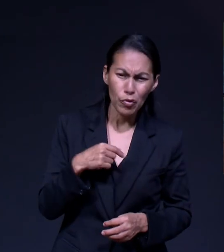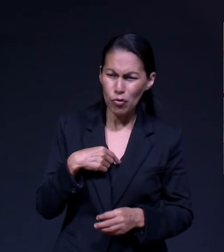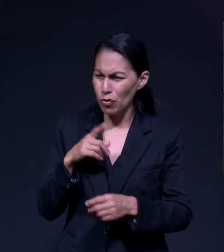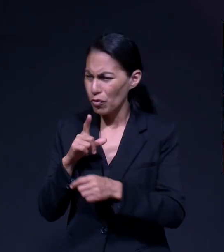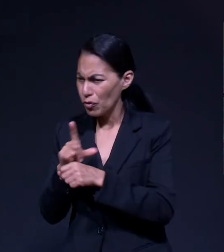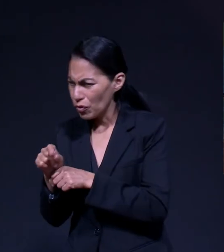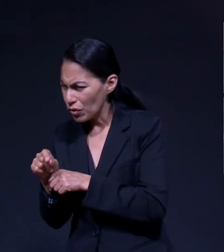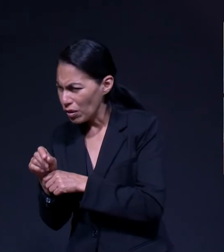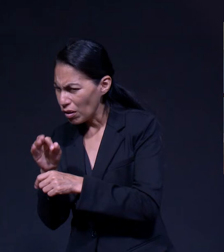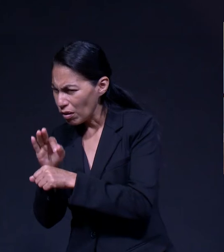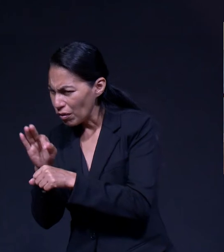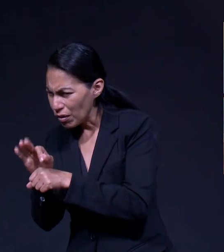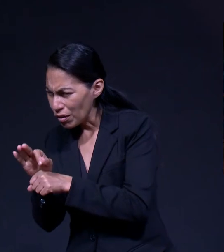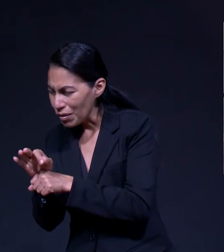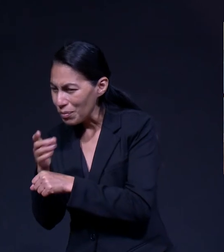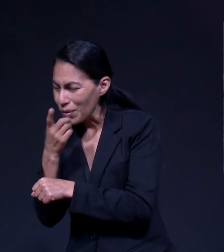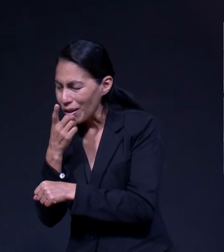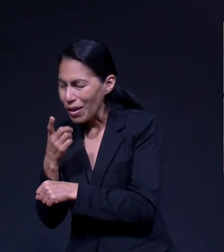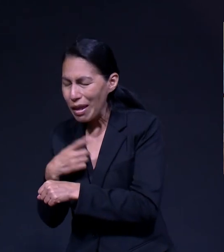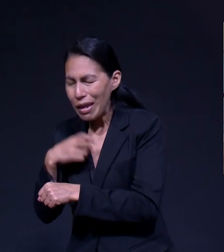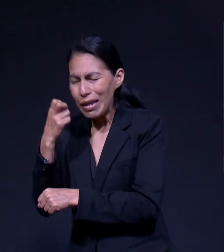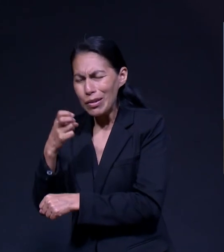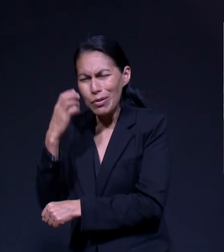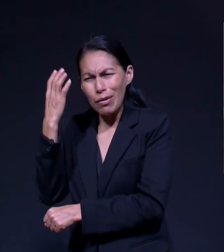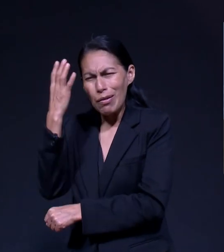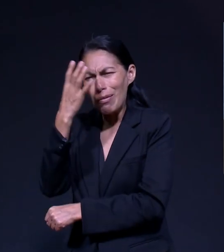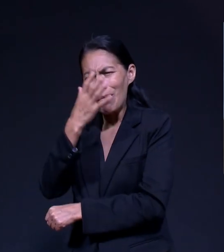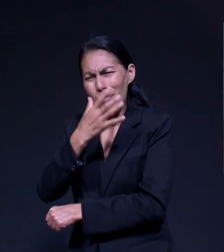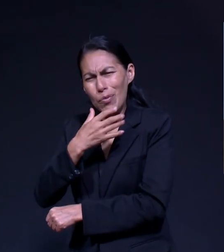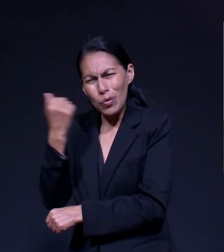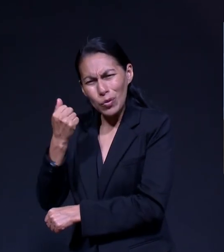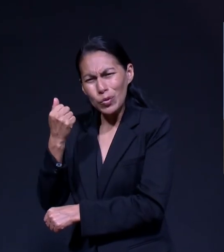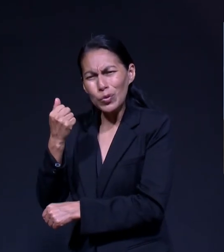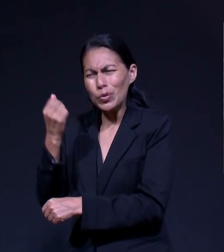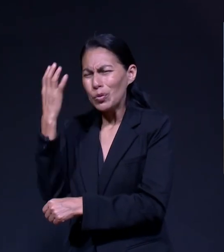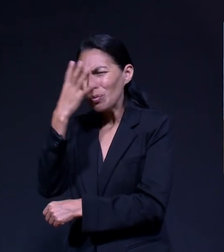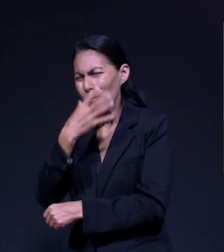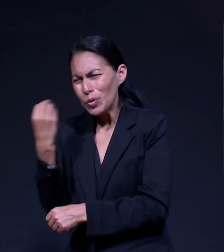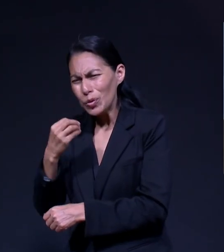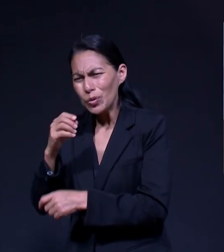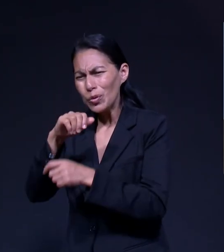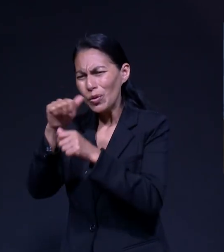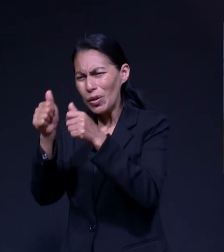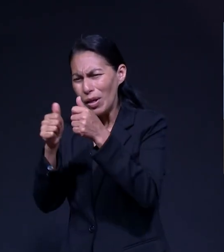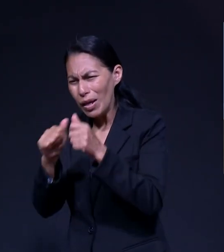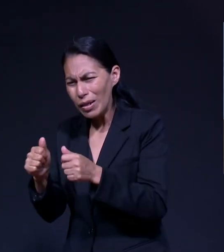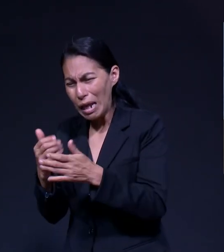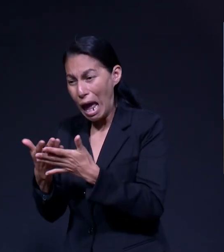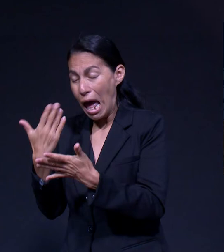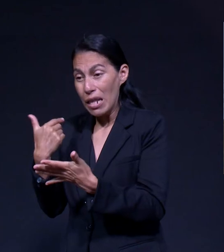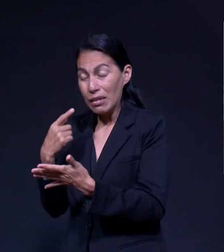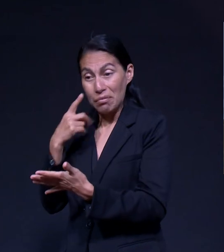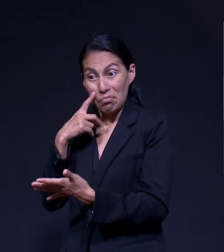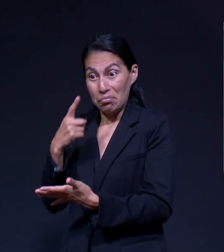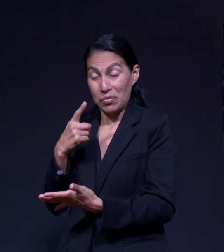Porque Me Dijeron Es Una Obra De Arte Y Le Dijeron Es Es Un Formato Que No Habíamos Visto Innovador